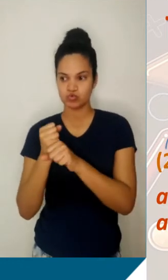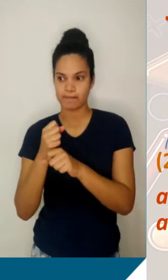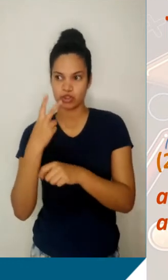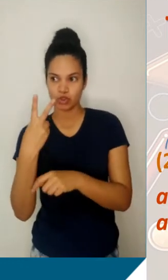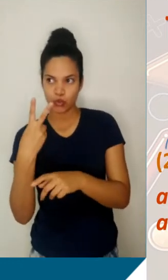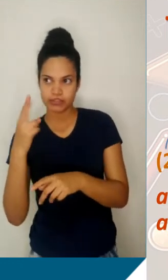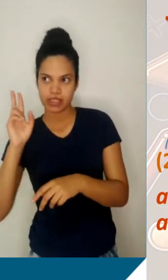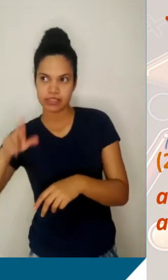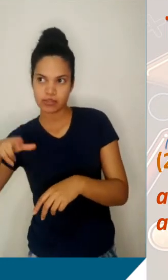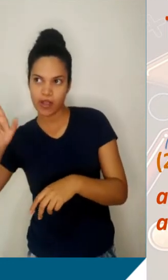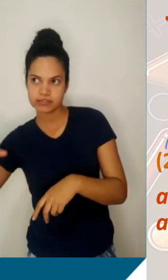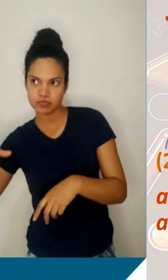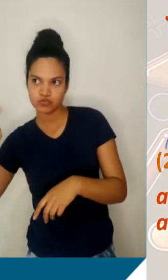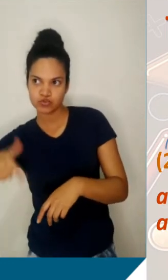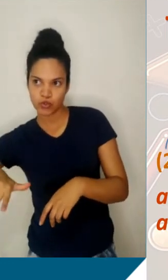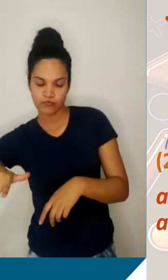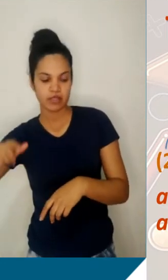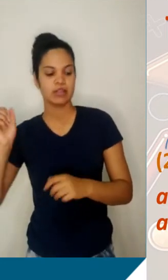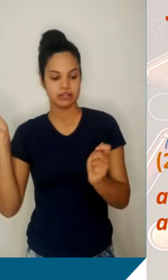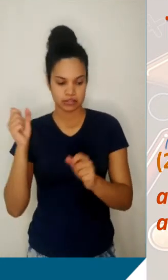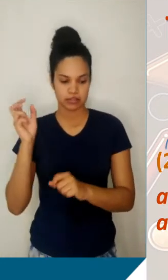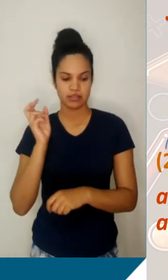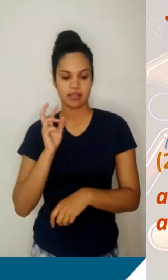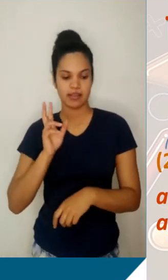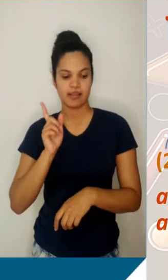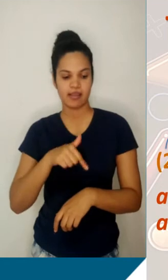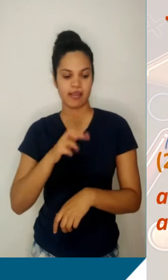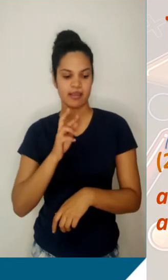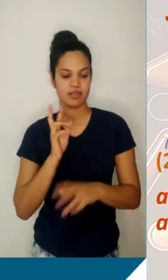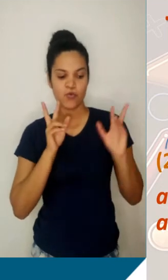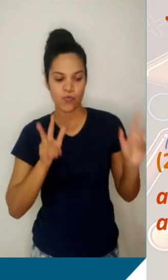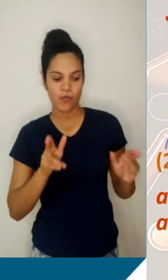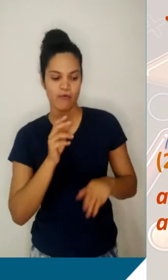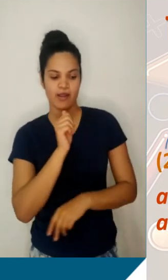razões, nós chegamos ao A3. Portanto, o A3 é igual ao A1 com mais duas razões.